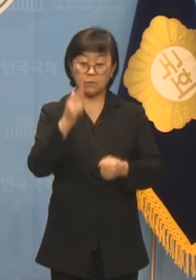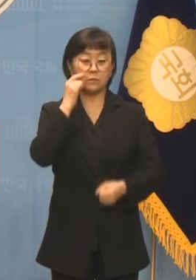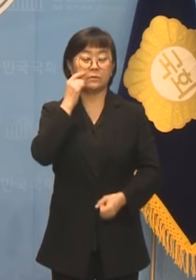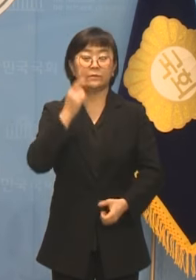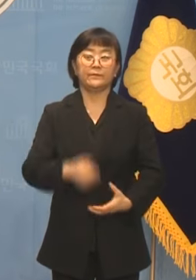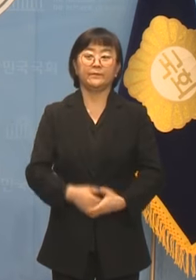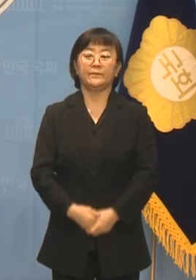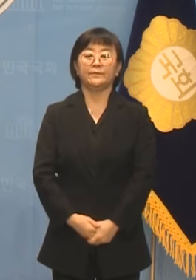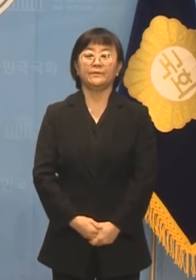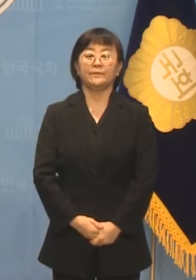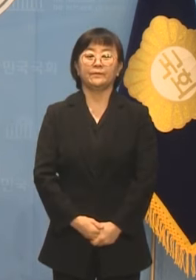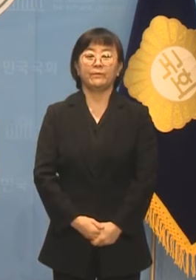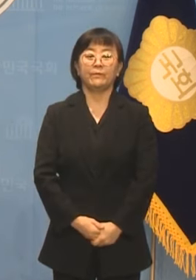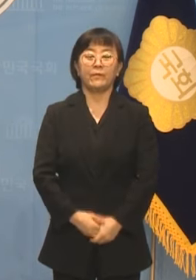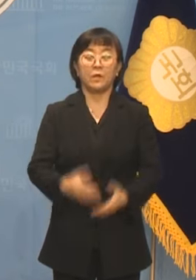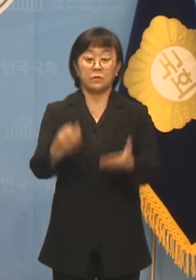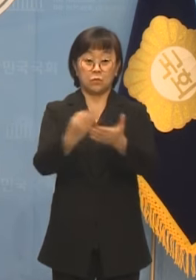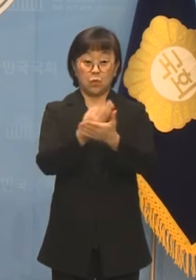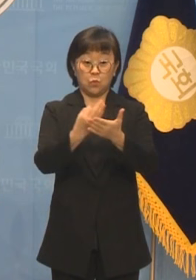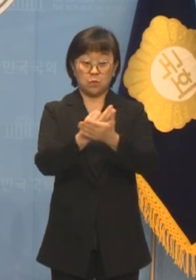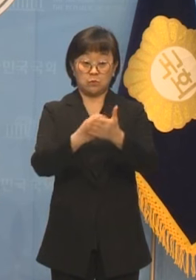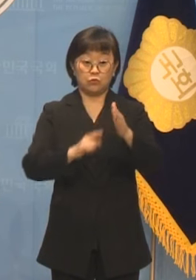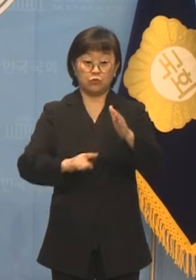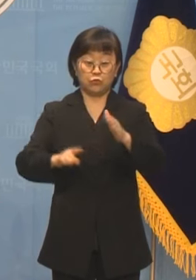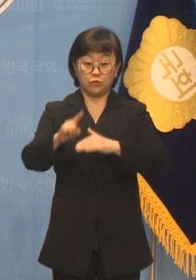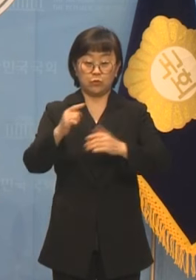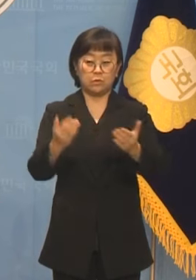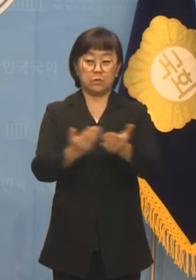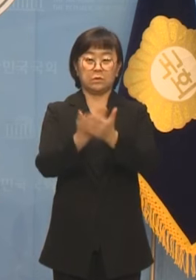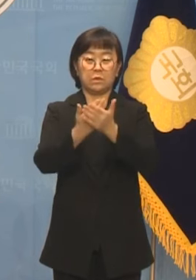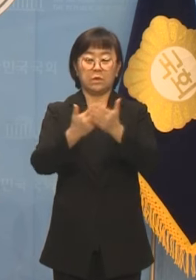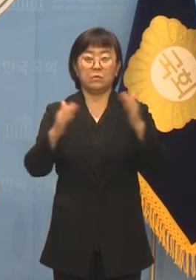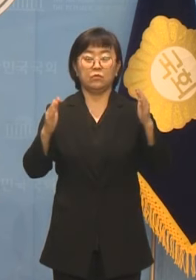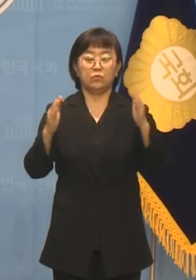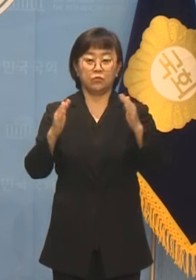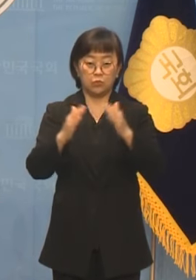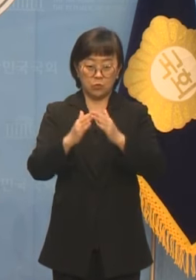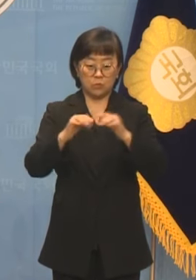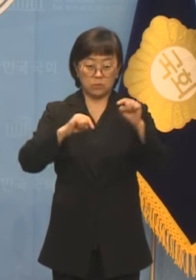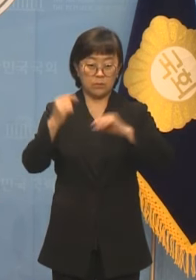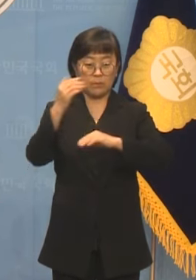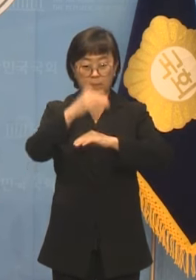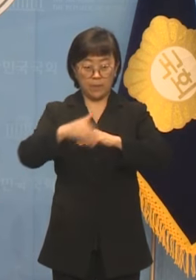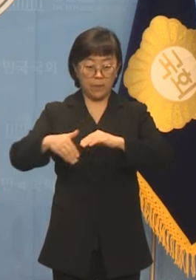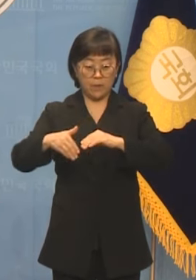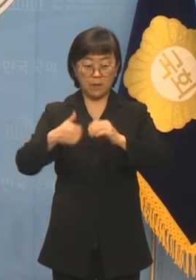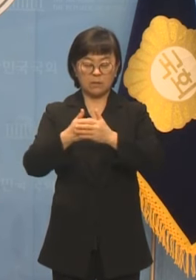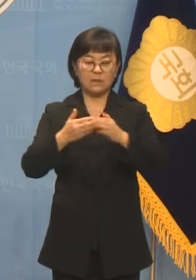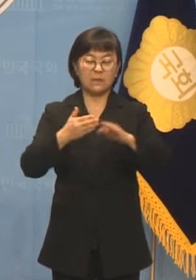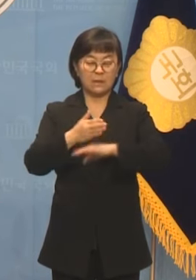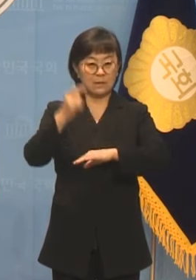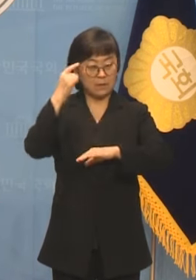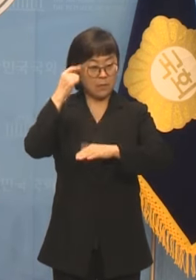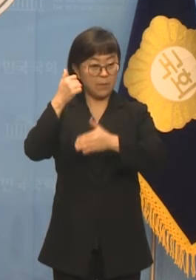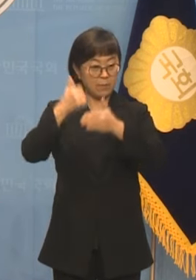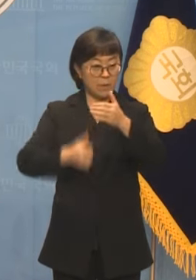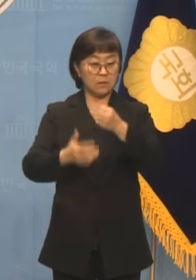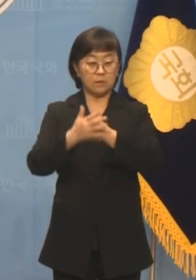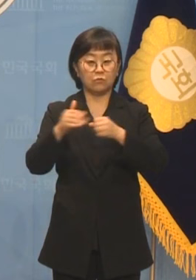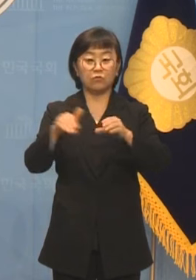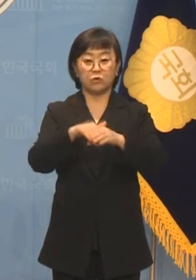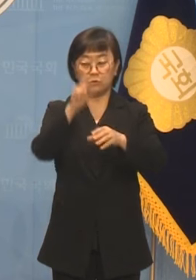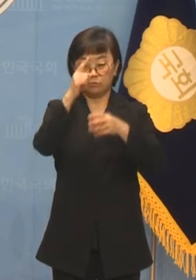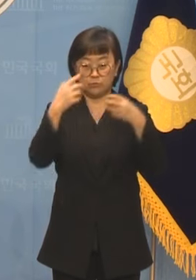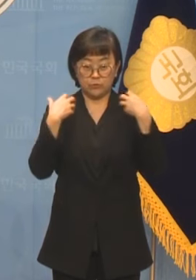특히 소득주도성장과 부동산 정책 등 철진한 이념에 치우쳤던 문재인 정부는